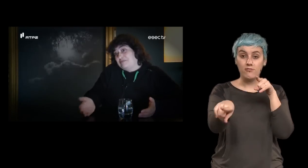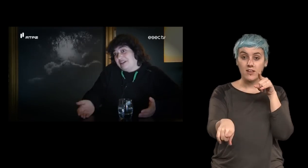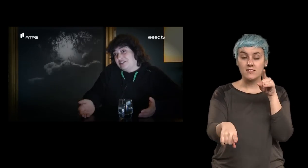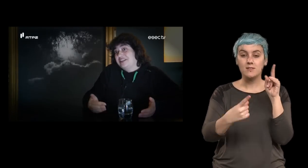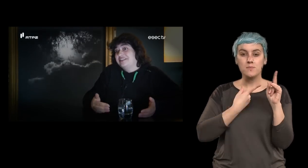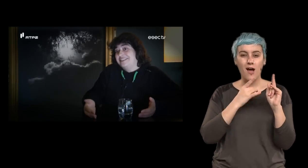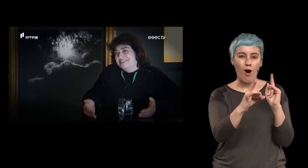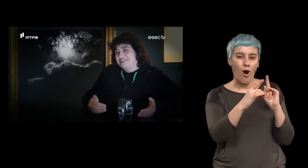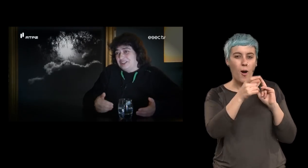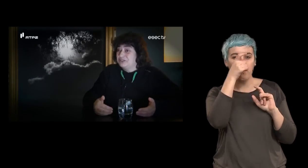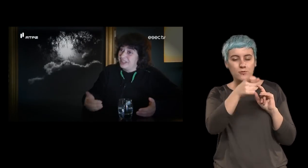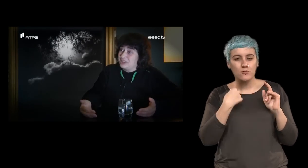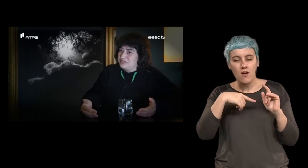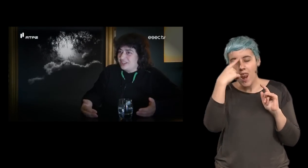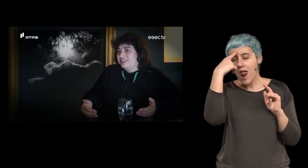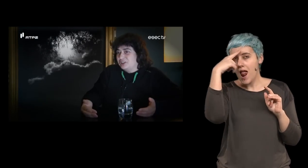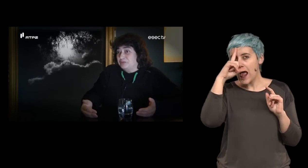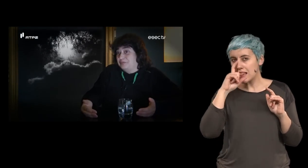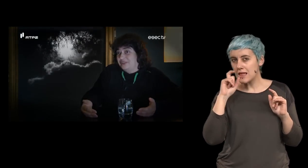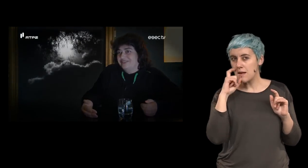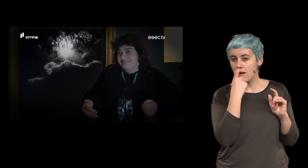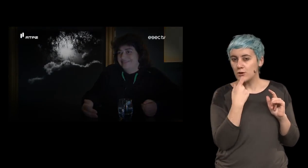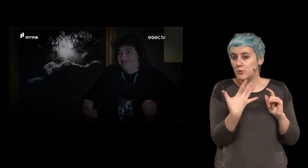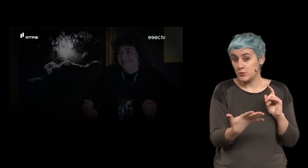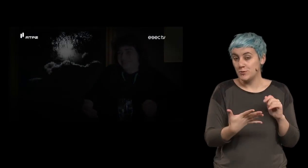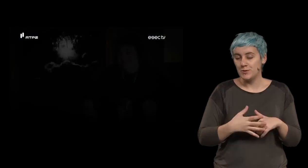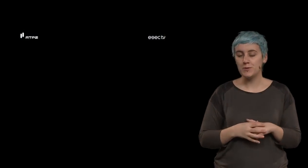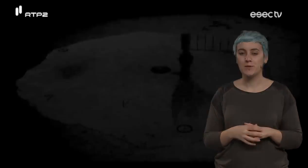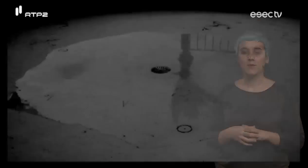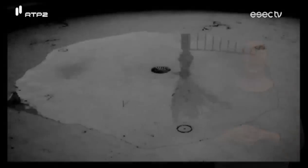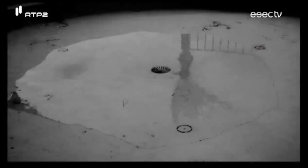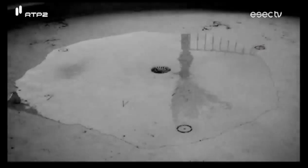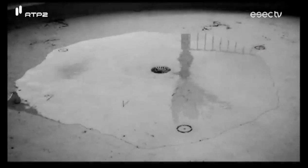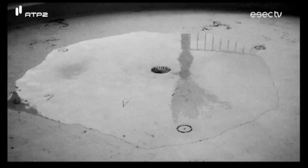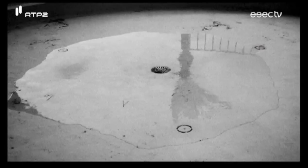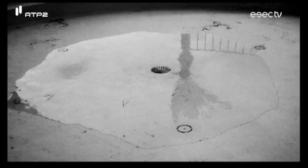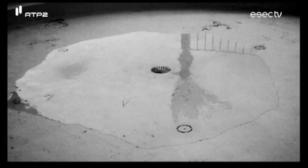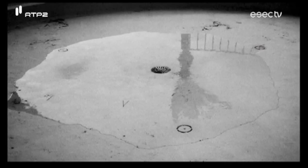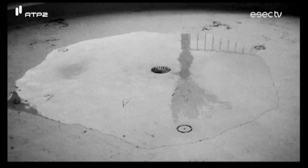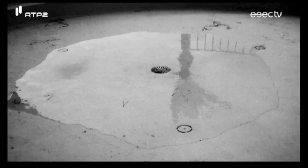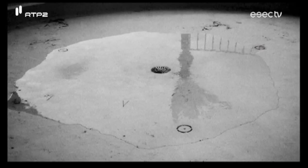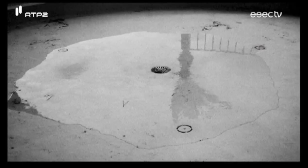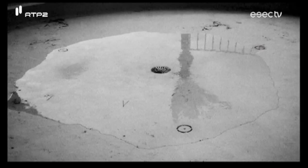capazes de reter, não é? Toda aquela imagética que eu proponho. Irã, Portugal, Senegal,